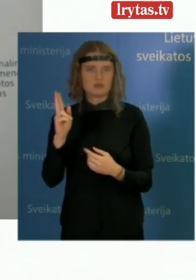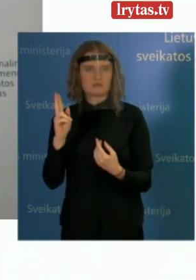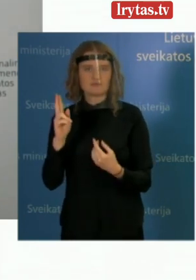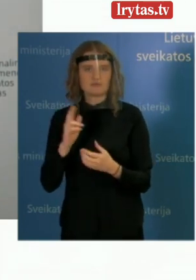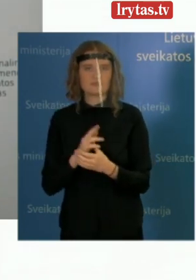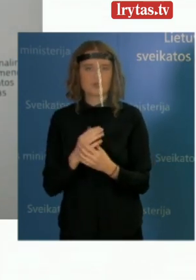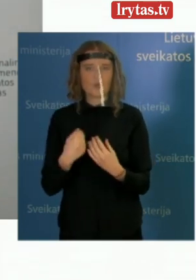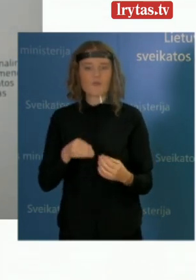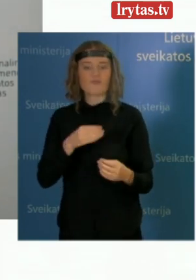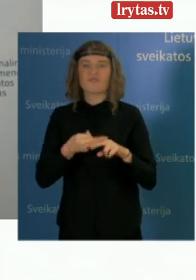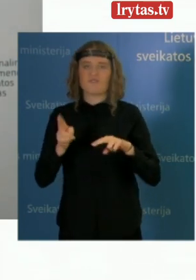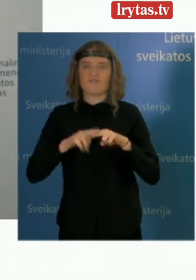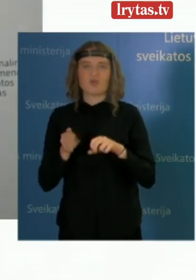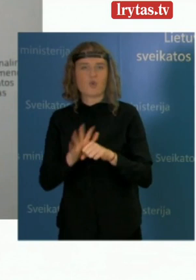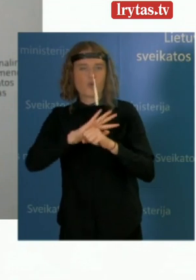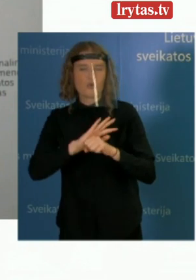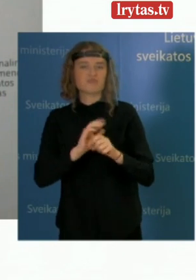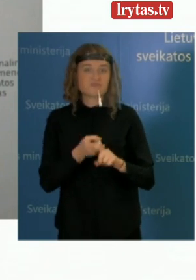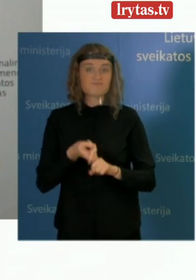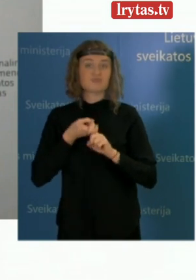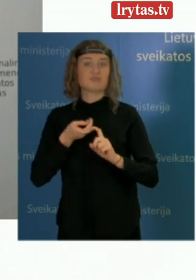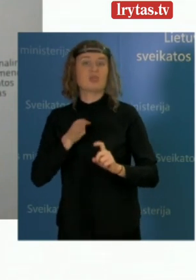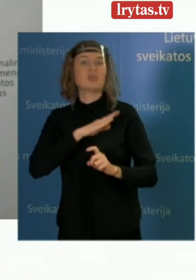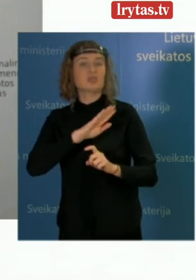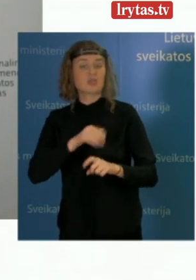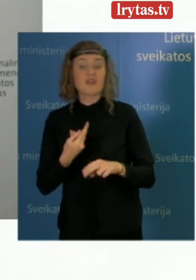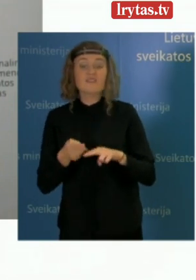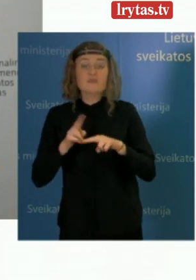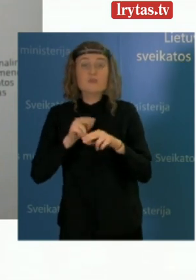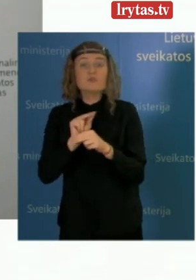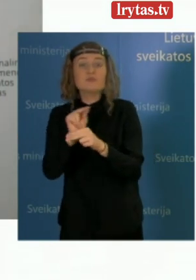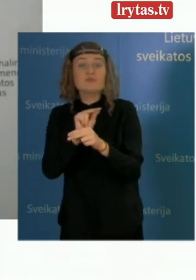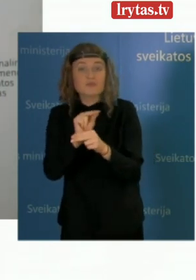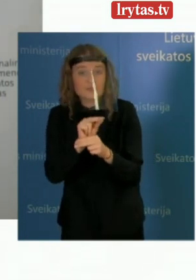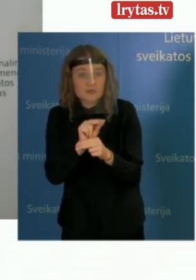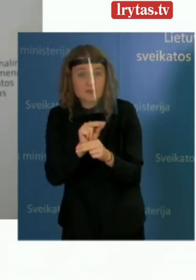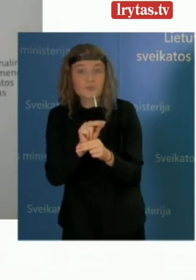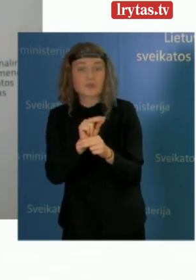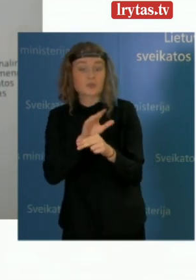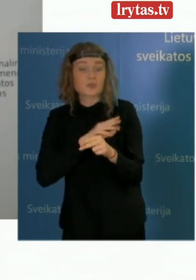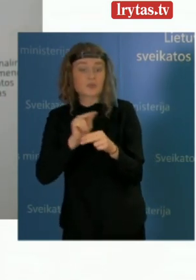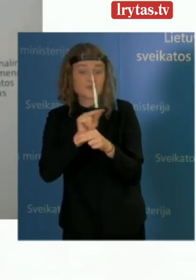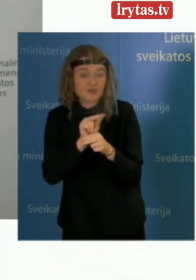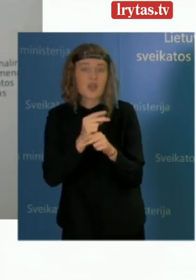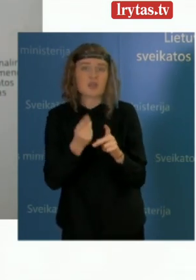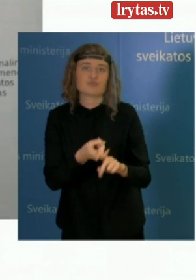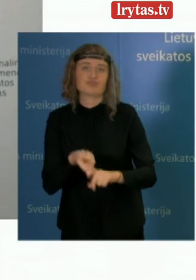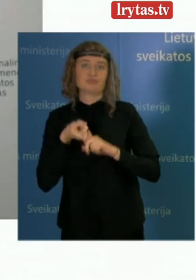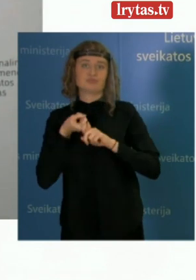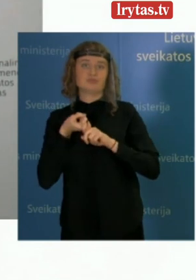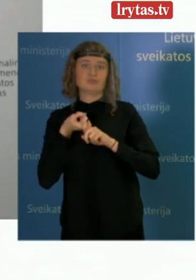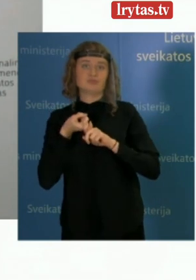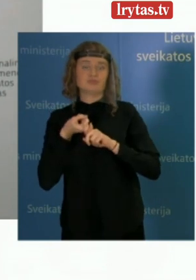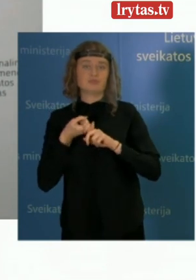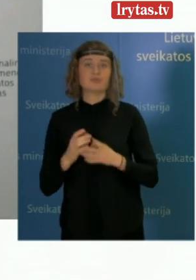mirė dėl COVID-19 lygos, jie būtent buvo gydomi ir užsikrėtė tokio profilio įsteigos. Kalbant